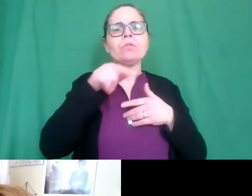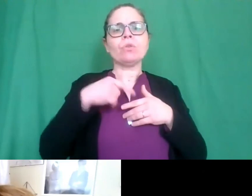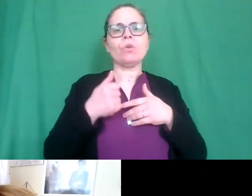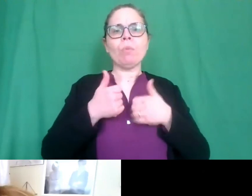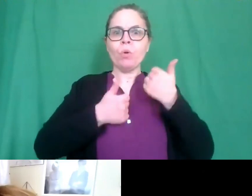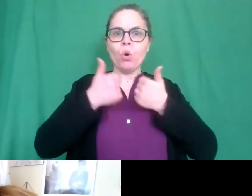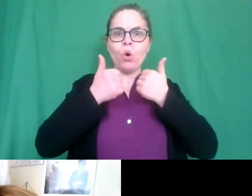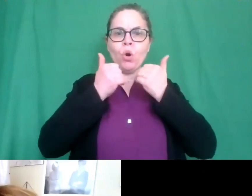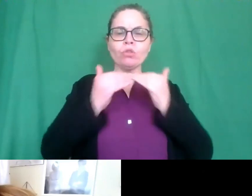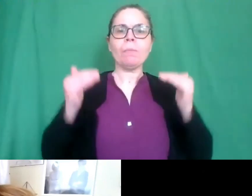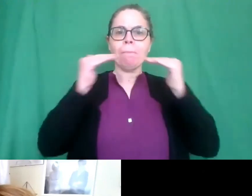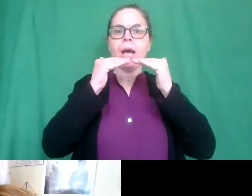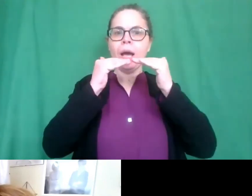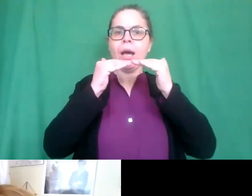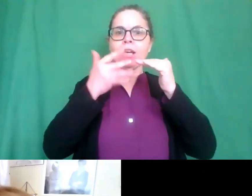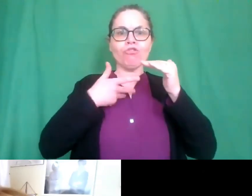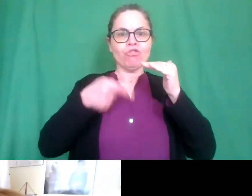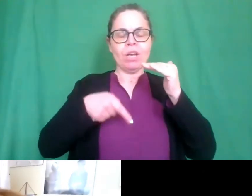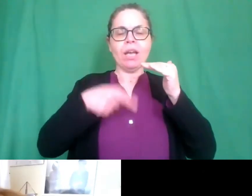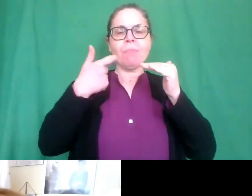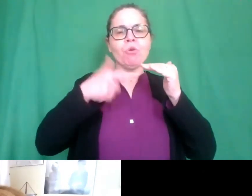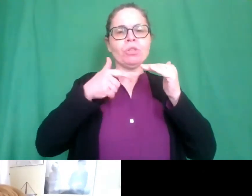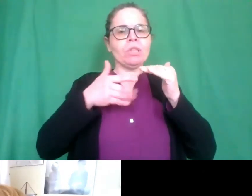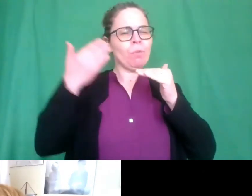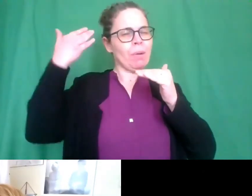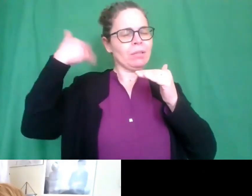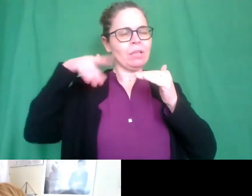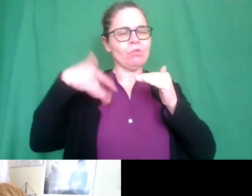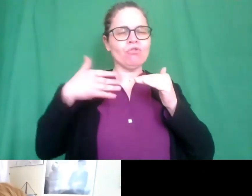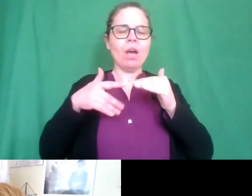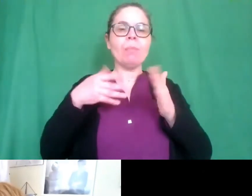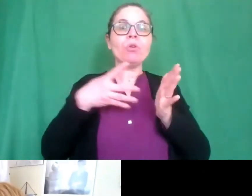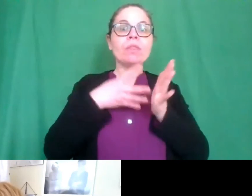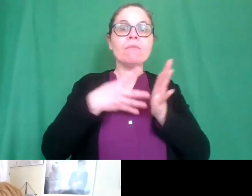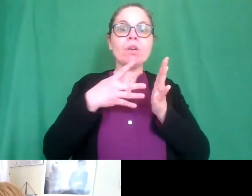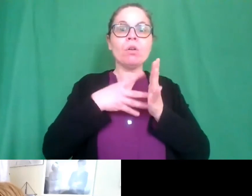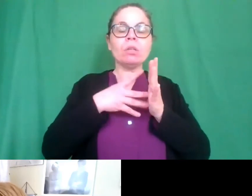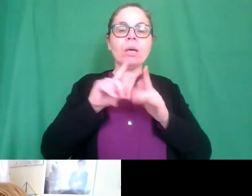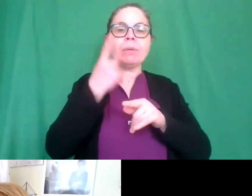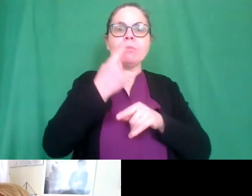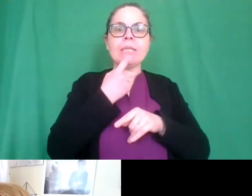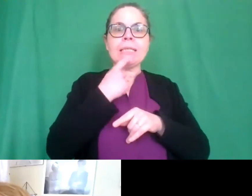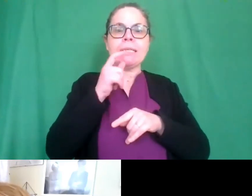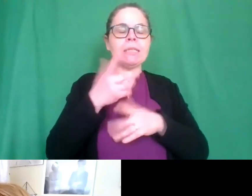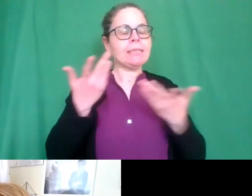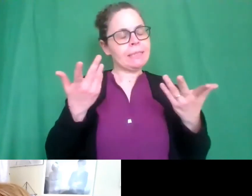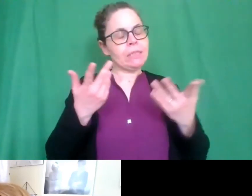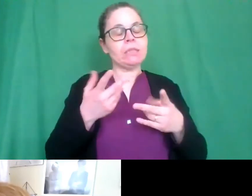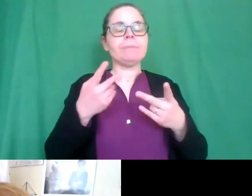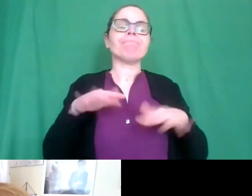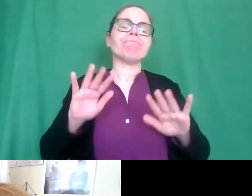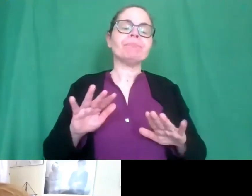difficoltà nella scelta di a chi assegnare il primo premio detto questo auguro a tutti buon lavoro